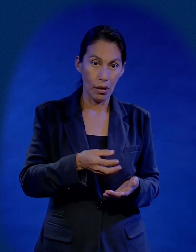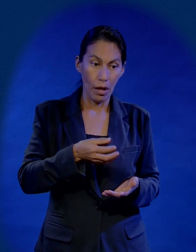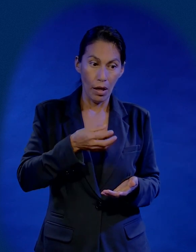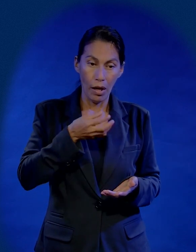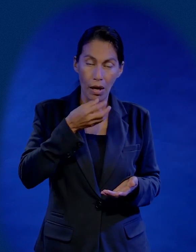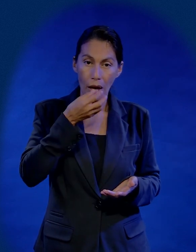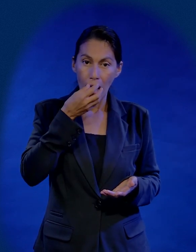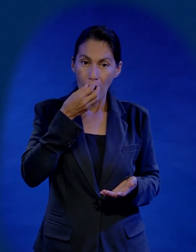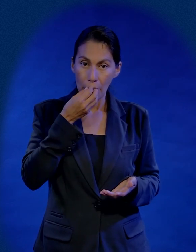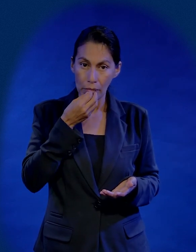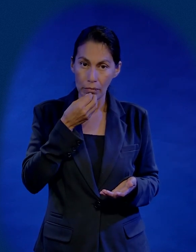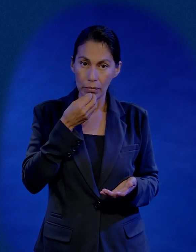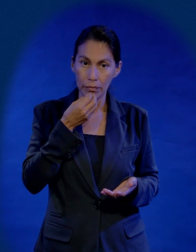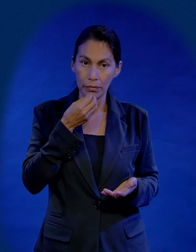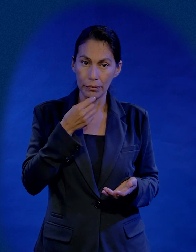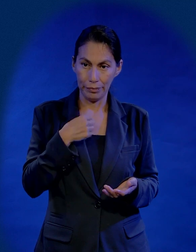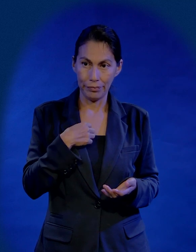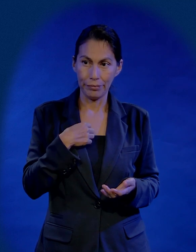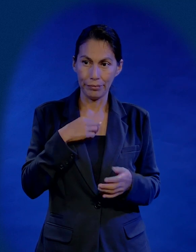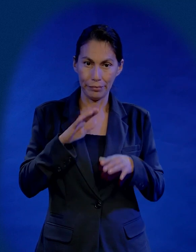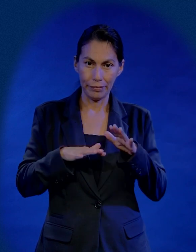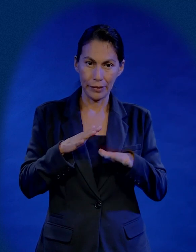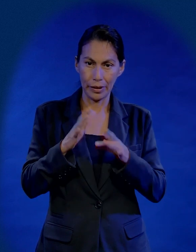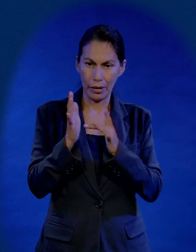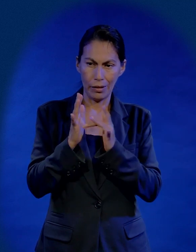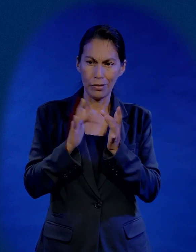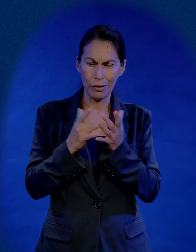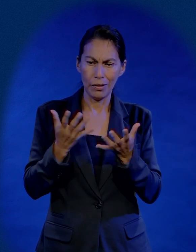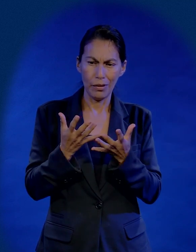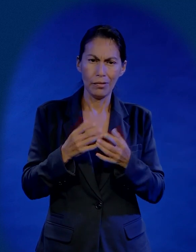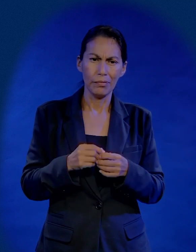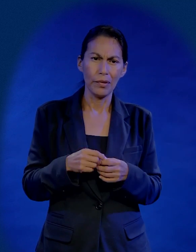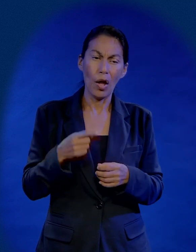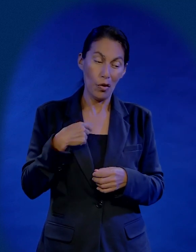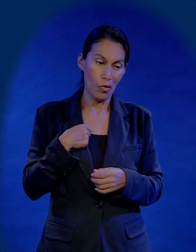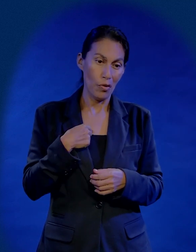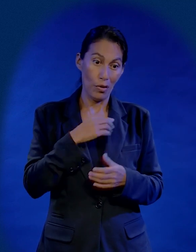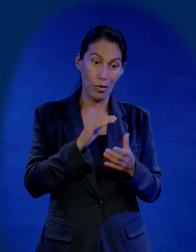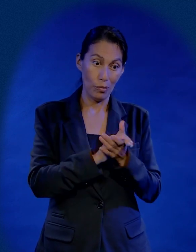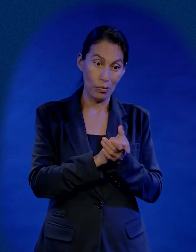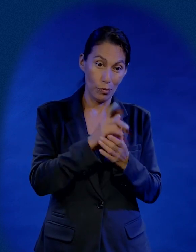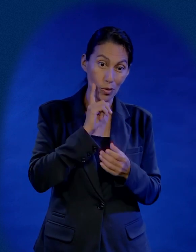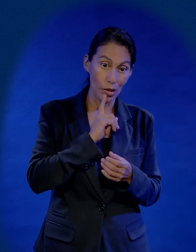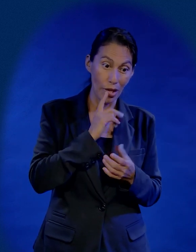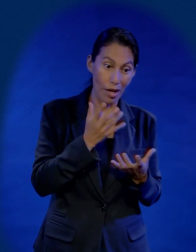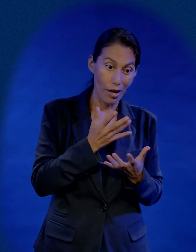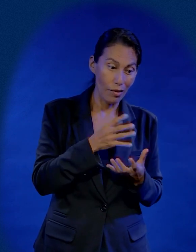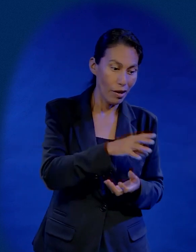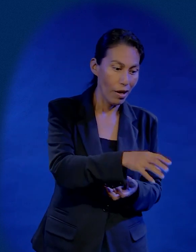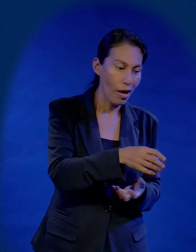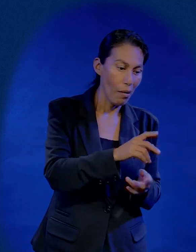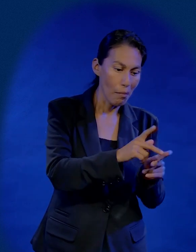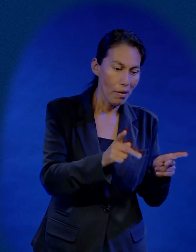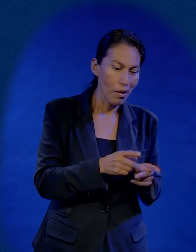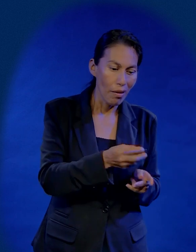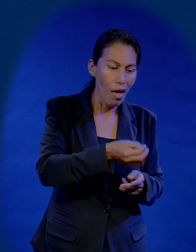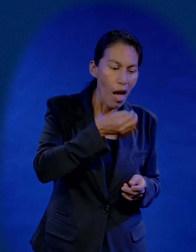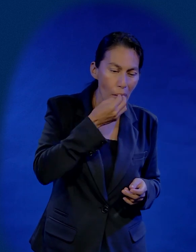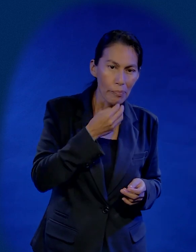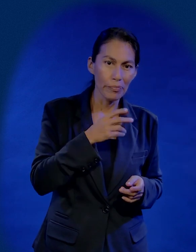Jesús conmigo yo le hago frecuentemente eso a mi esposa como de su plato y tomo de su vaso no sé por qué es una